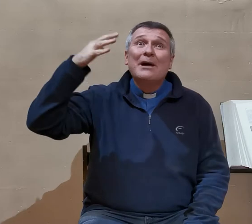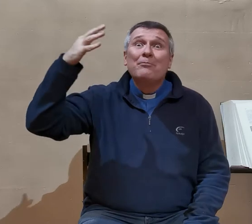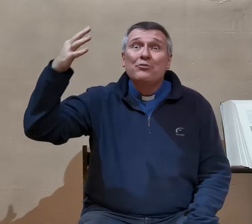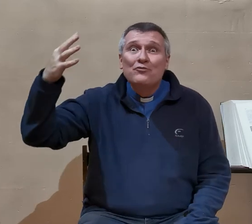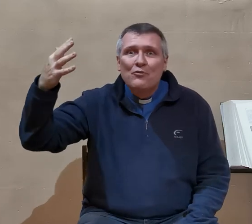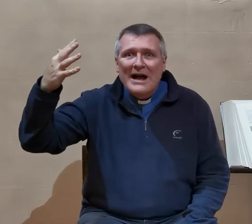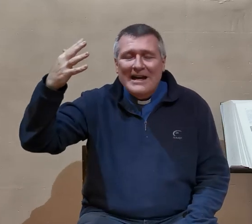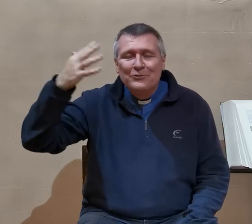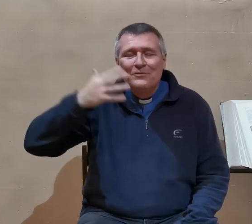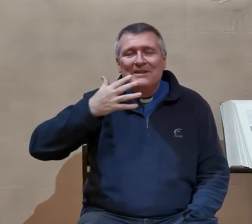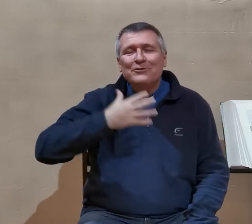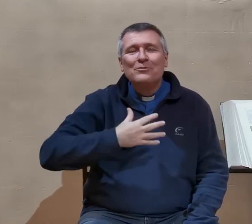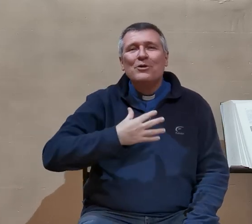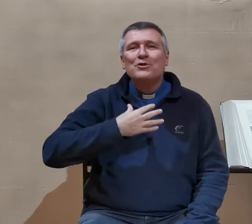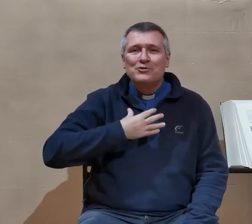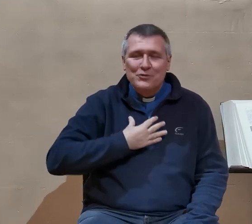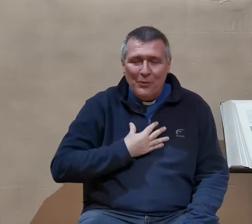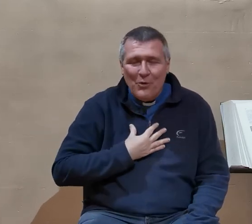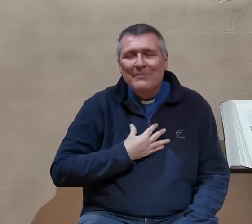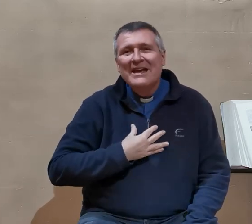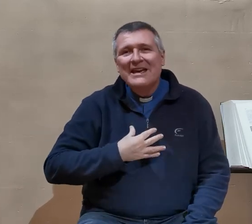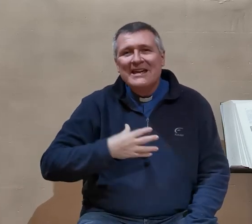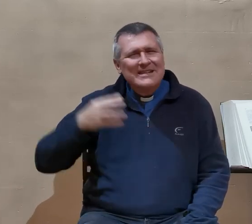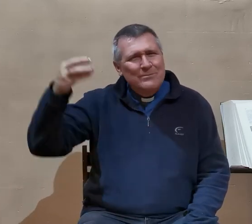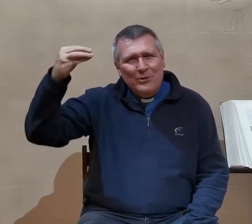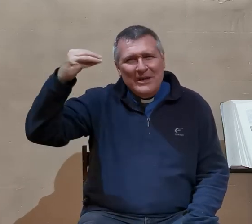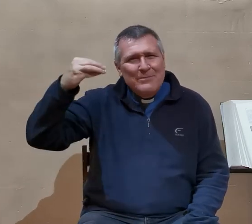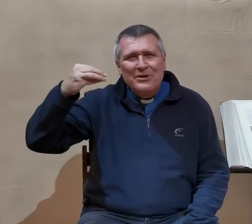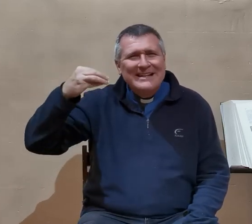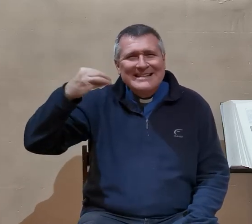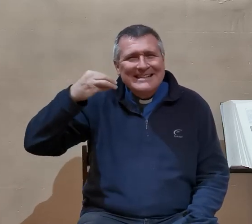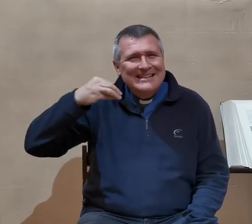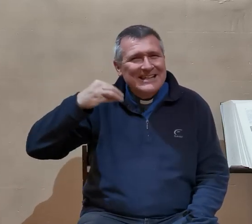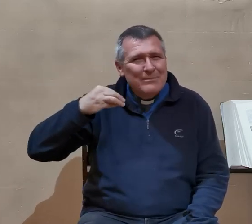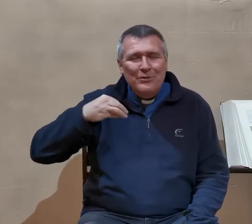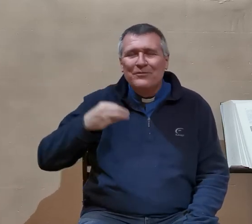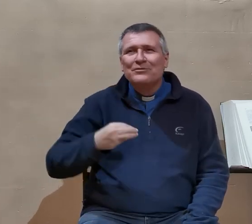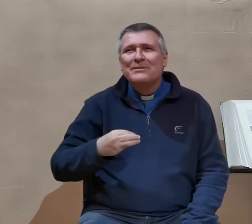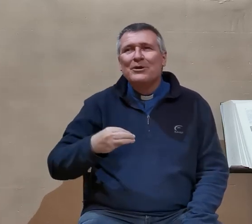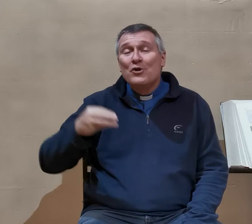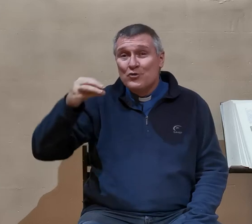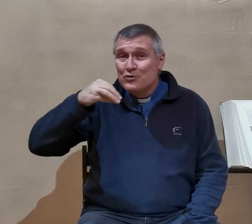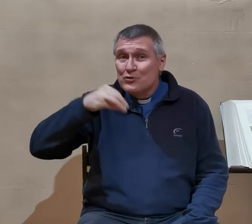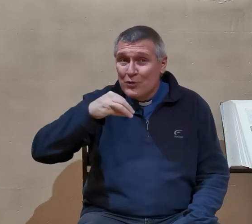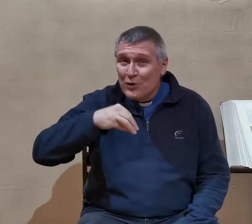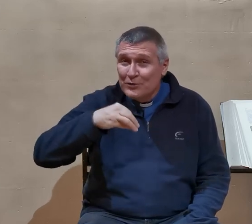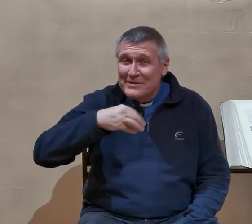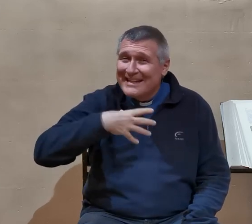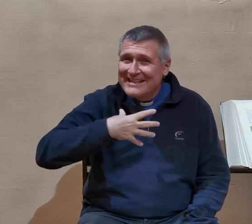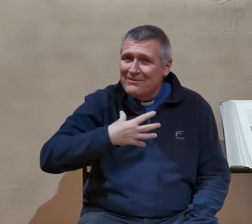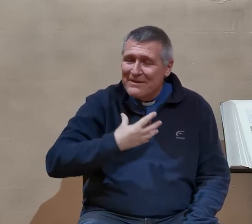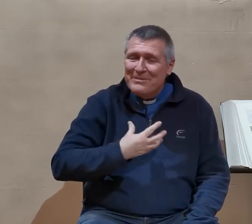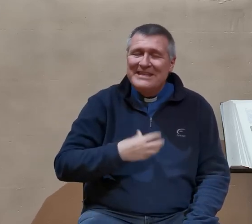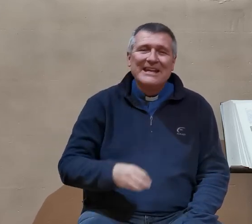qui a pouvoir de vie et de mort sur moi. Et cette peur-là, elle peut être inscrite très profondément, jusqu'au cœur de certaines familles.